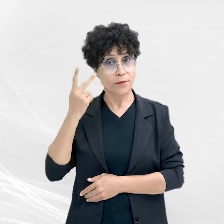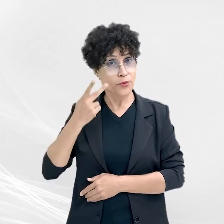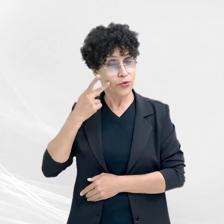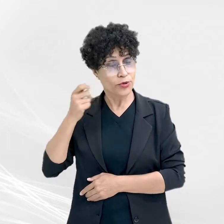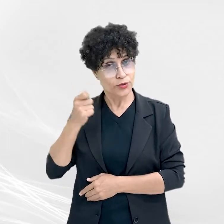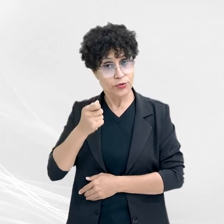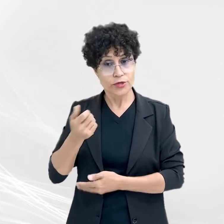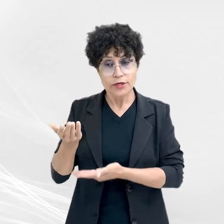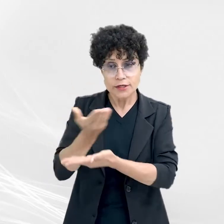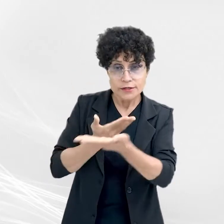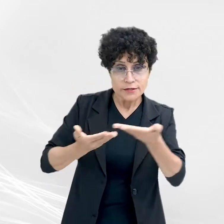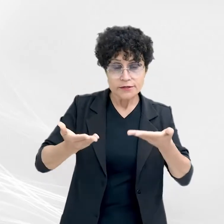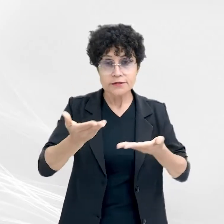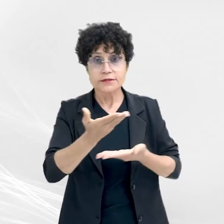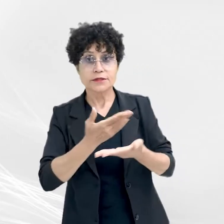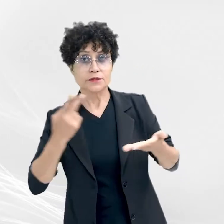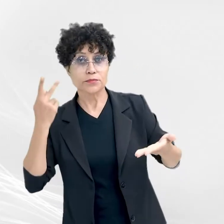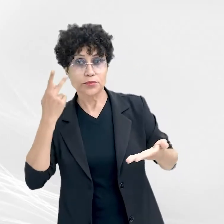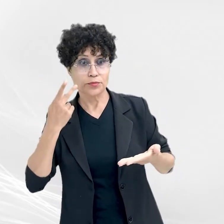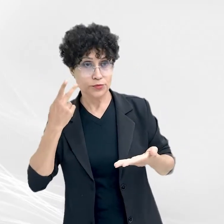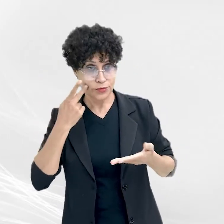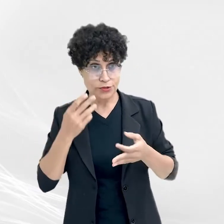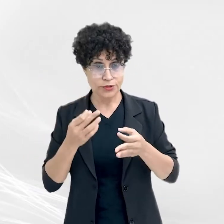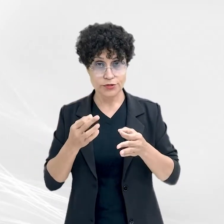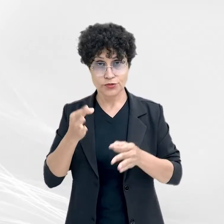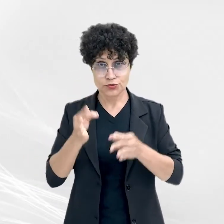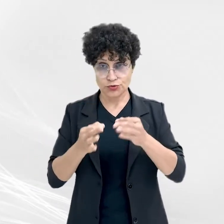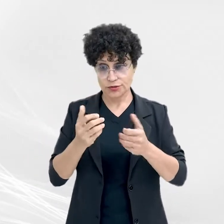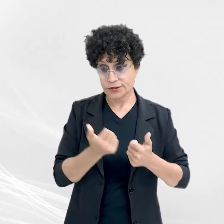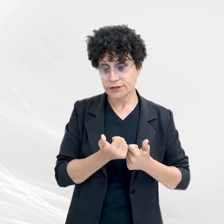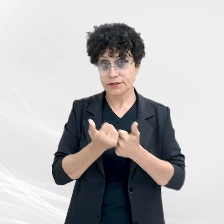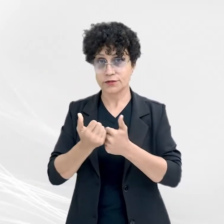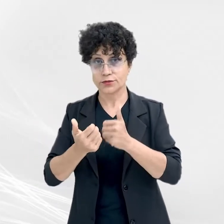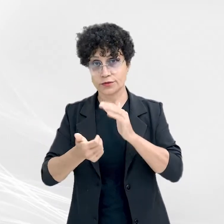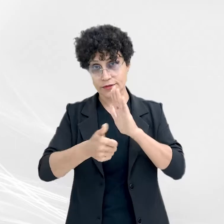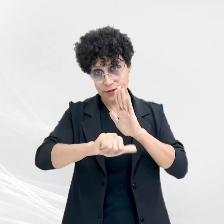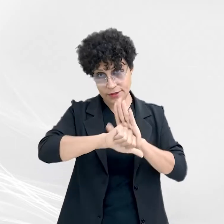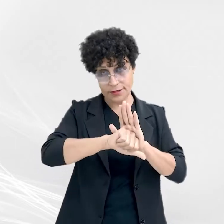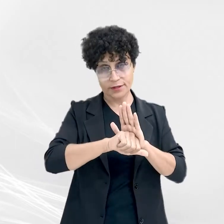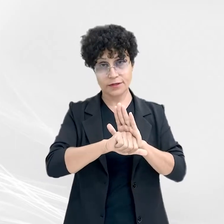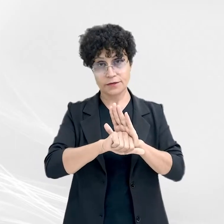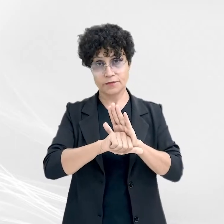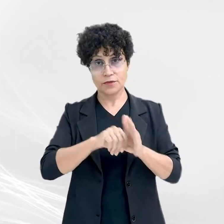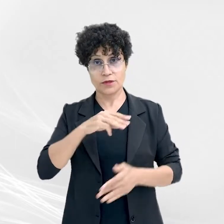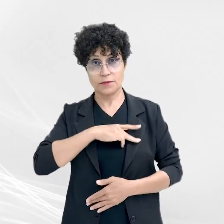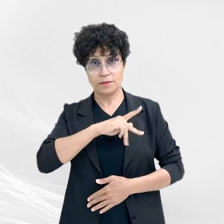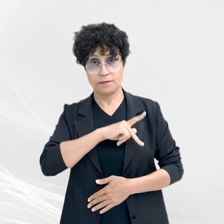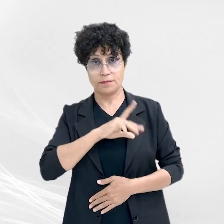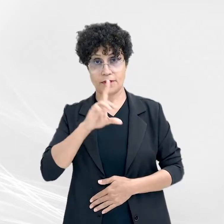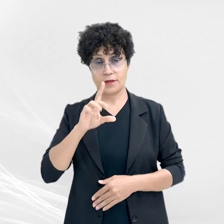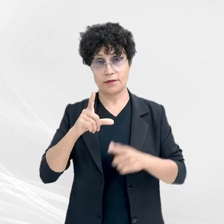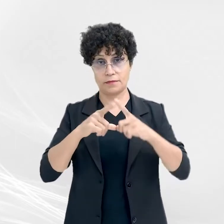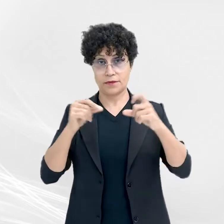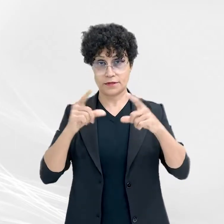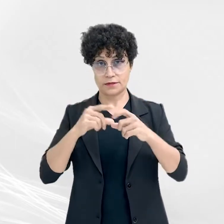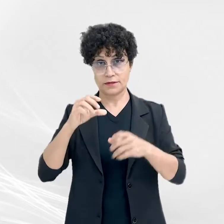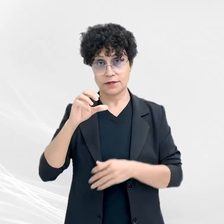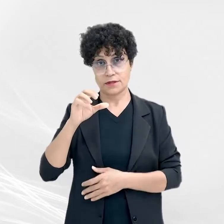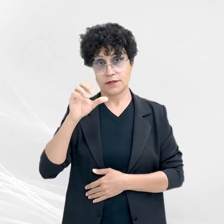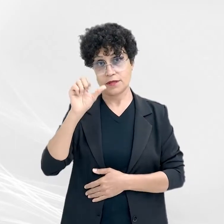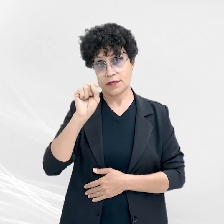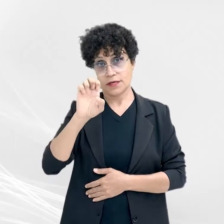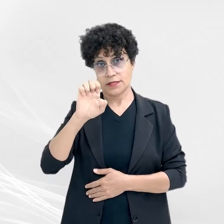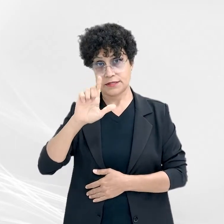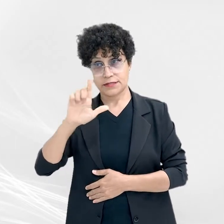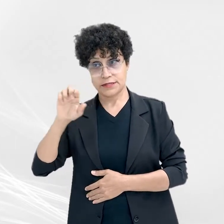mediados pela promotora de justiça e assessora criminal do MPDFT, Selma Leão Godói.